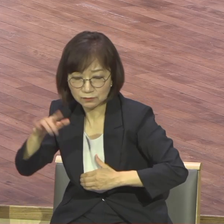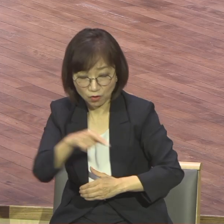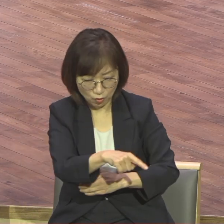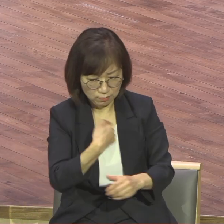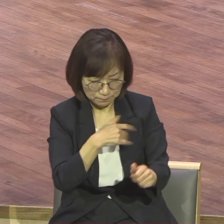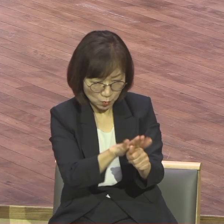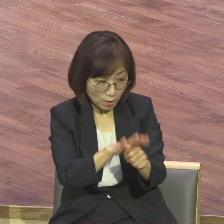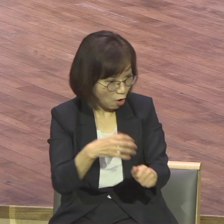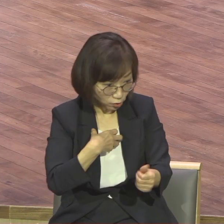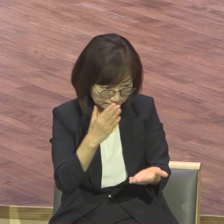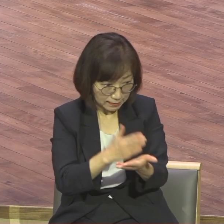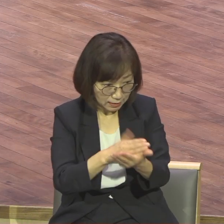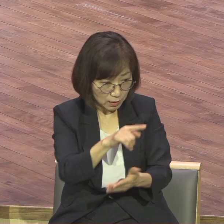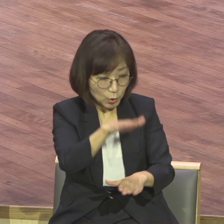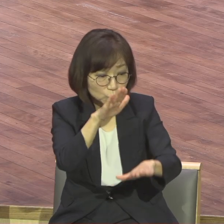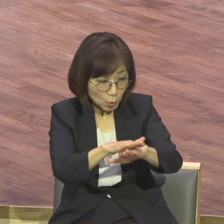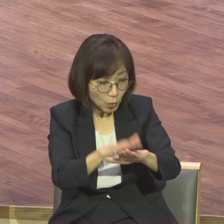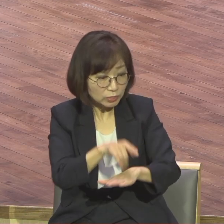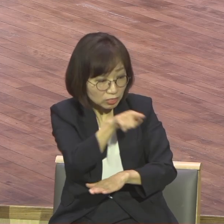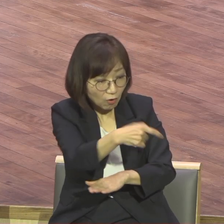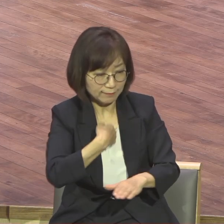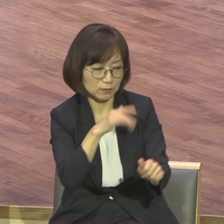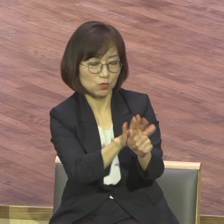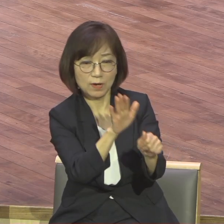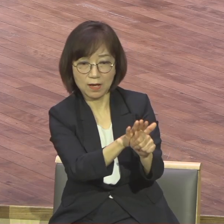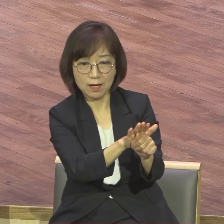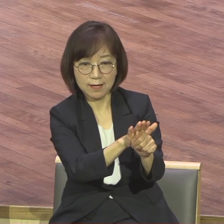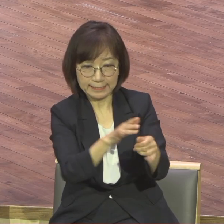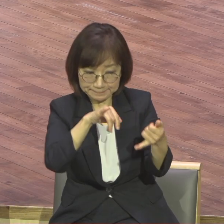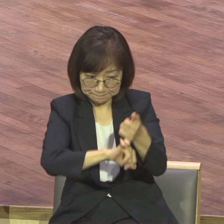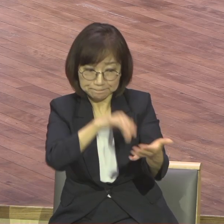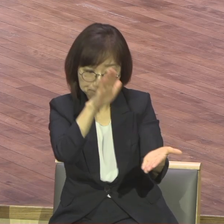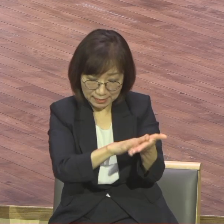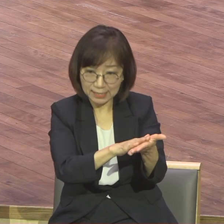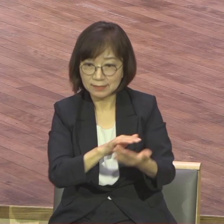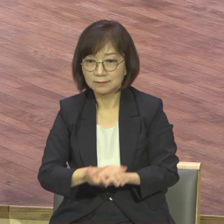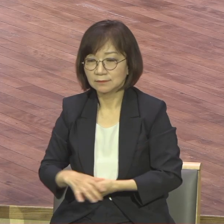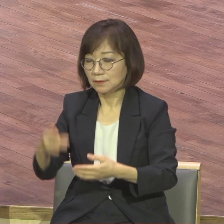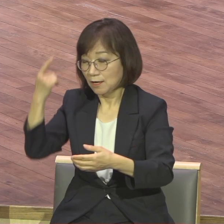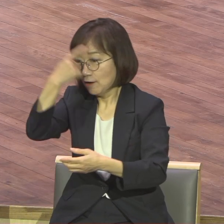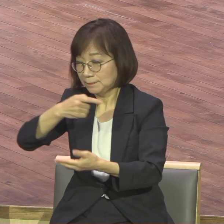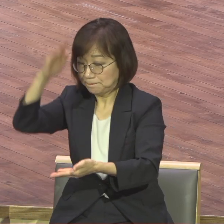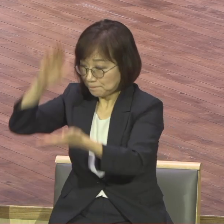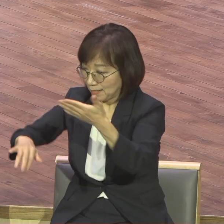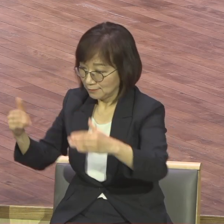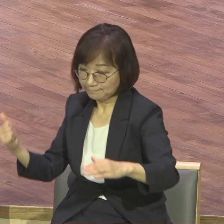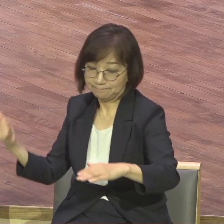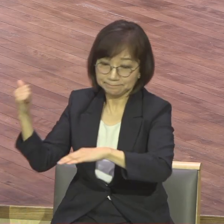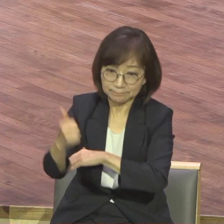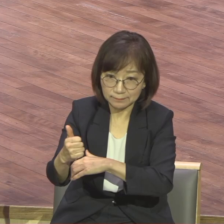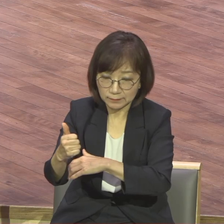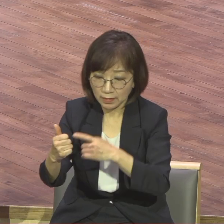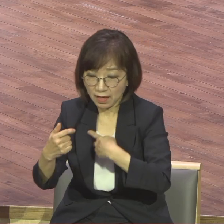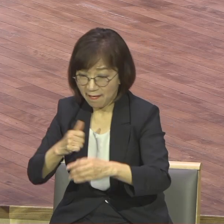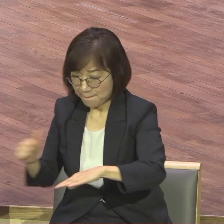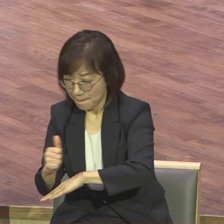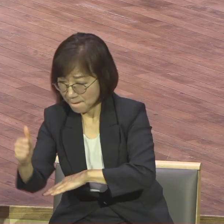도와주겠다 이 말을 직접 한거에요 들어가면서 교체되면서 들어가자마자 결정적인 패스를 해준거에요